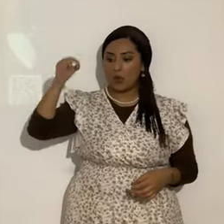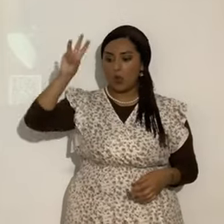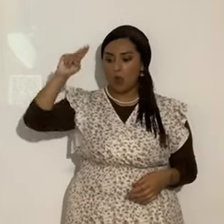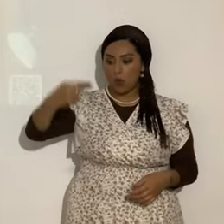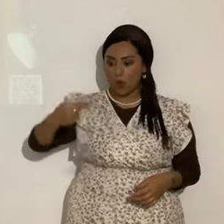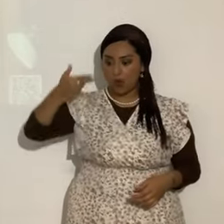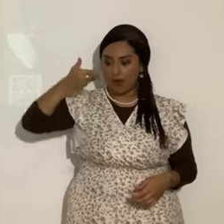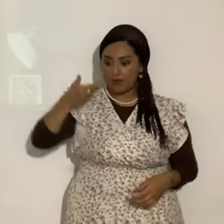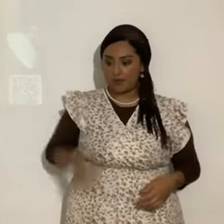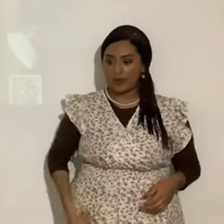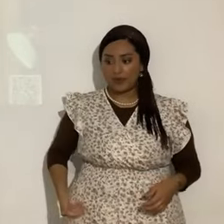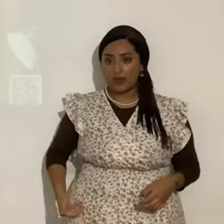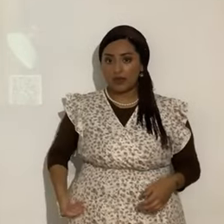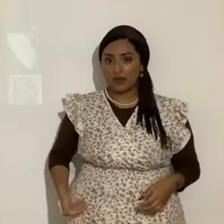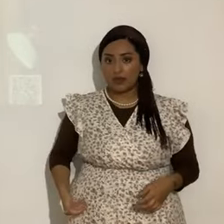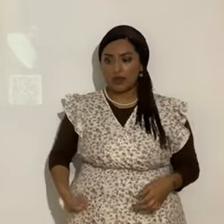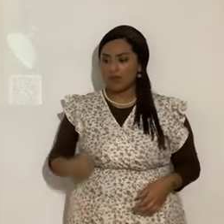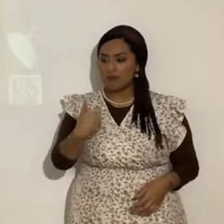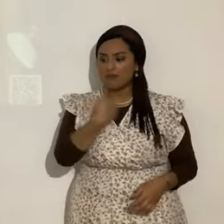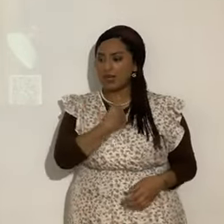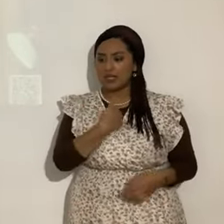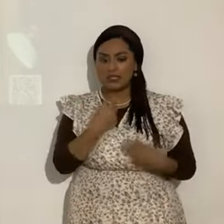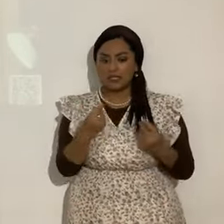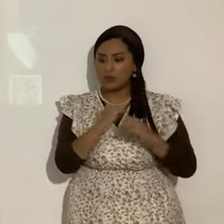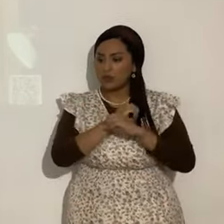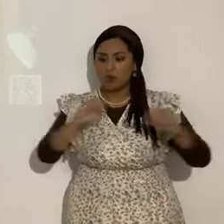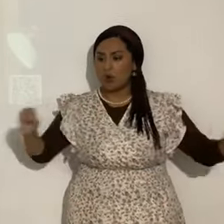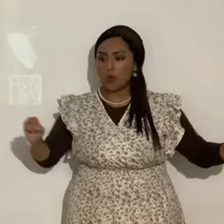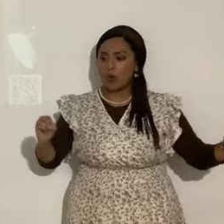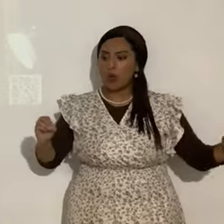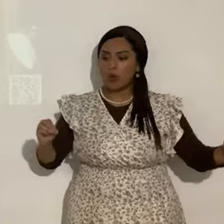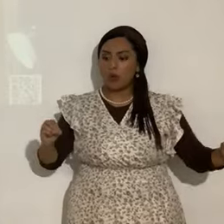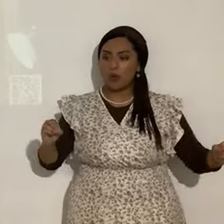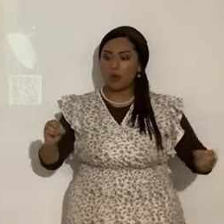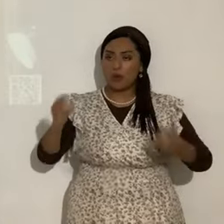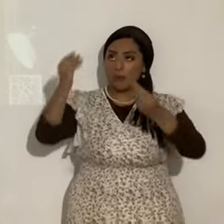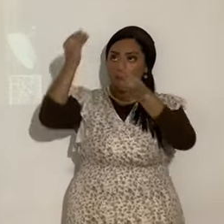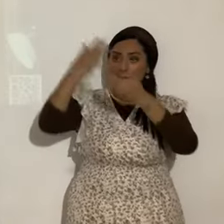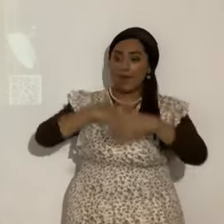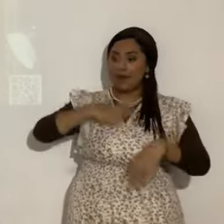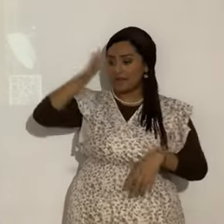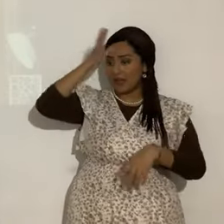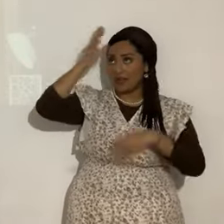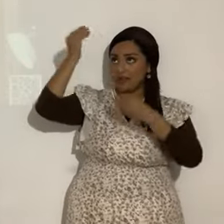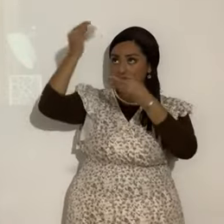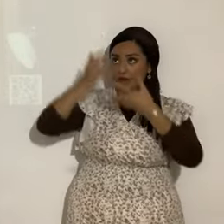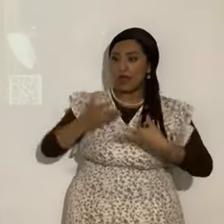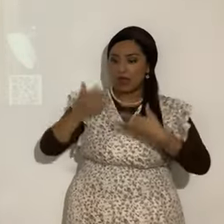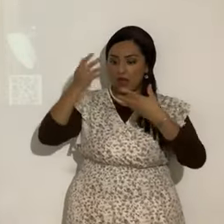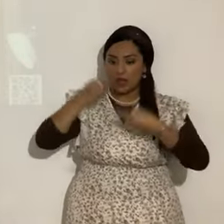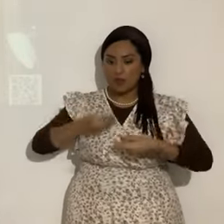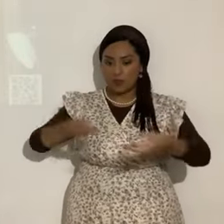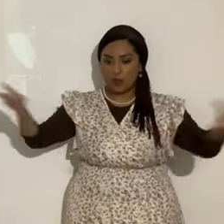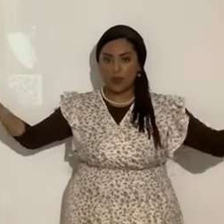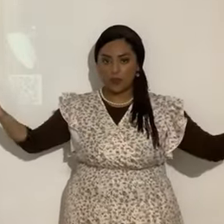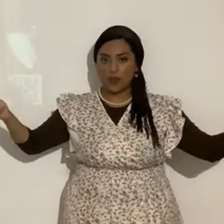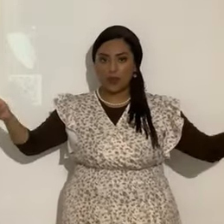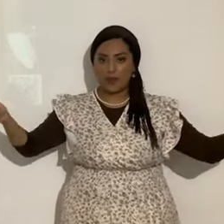Y que nada hago. Por mí mismo. Sino que según. Me enseñó el Abba. Así hablo. Recuerden. Está hablando de su diestra.